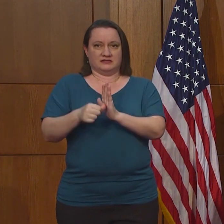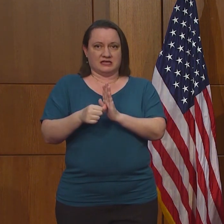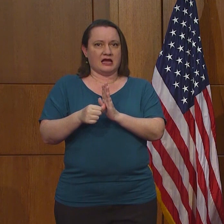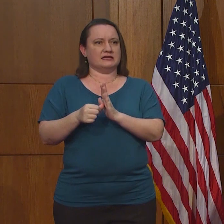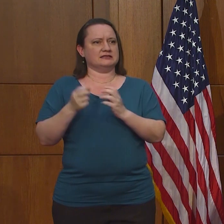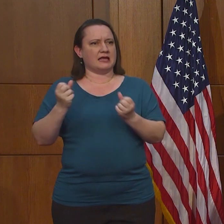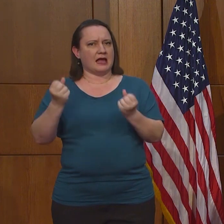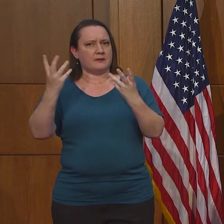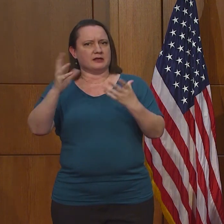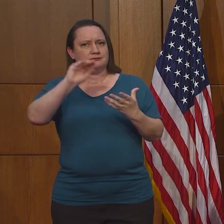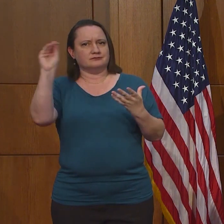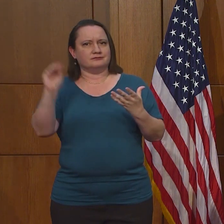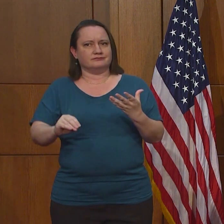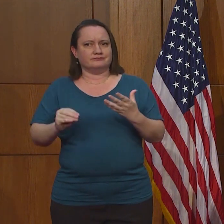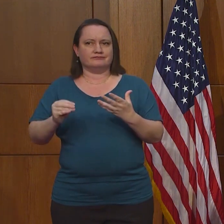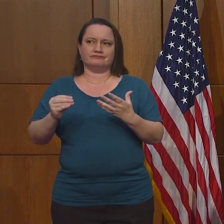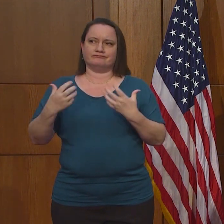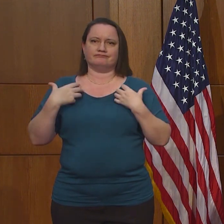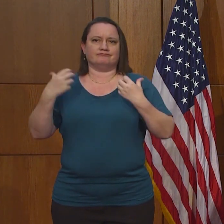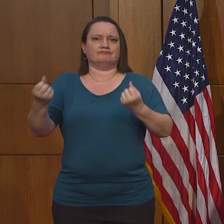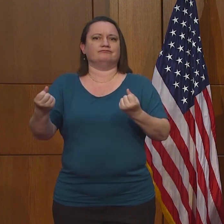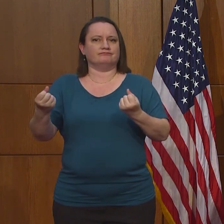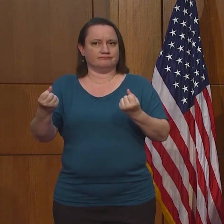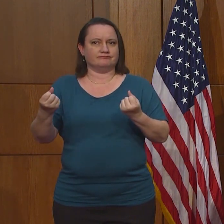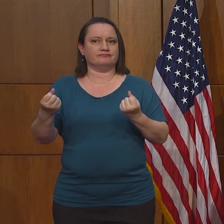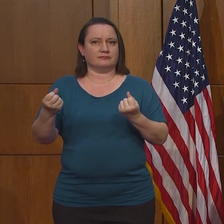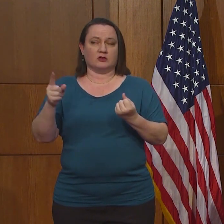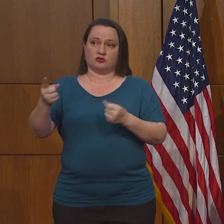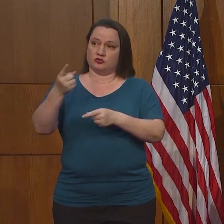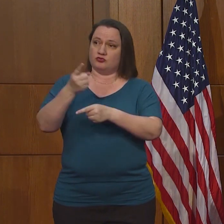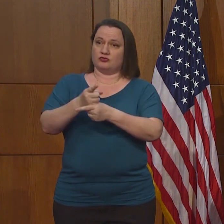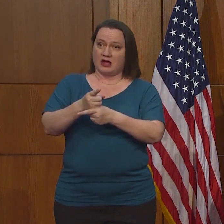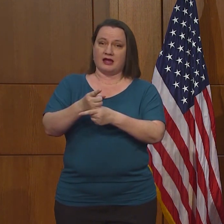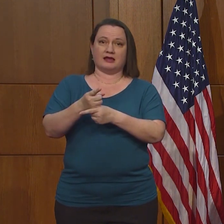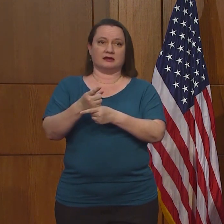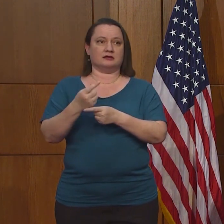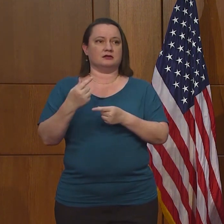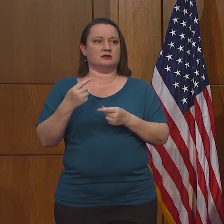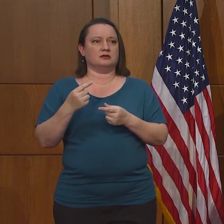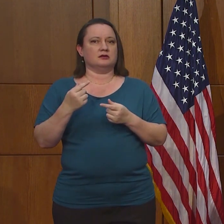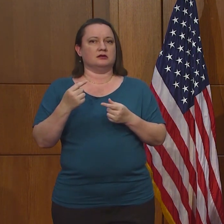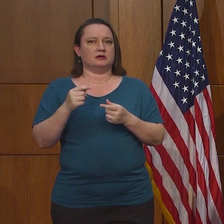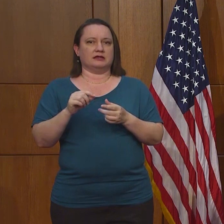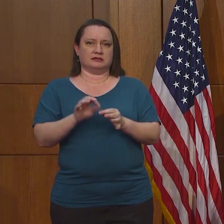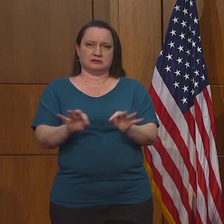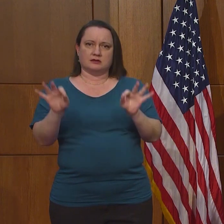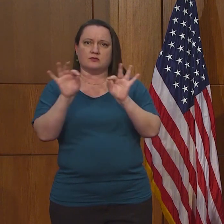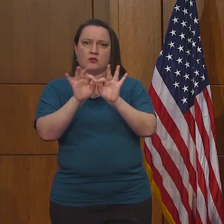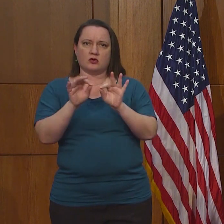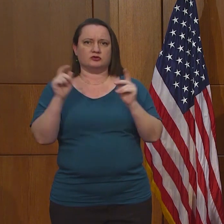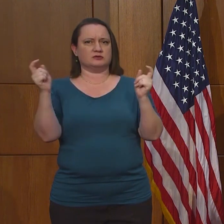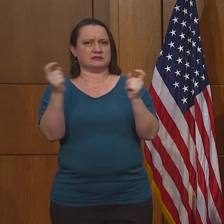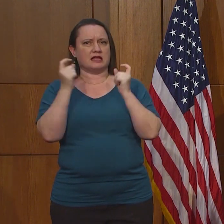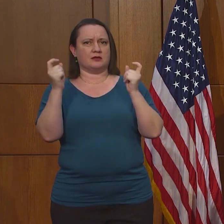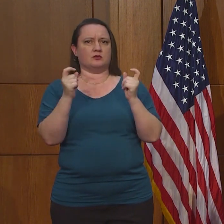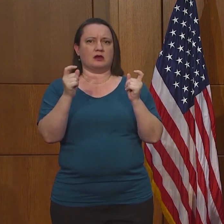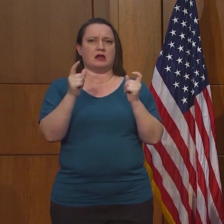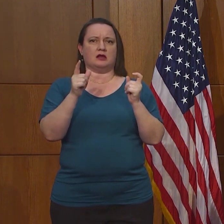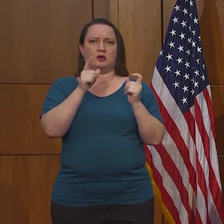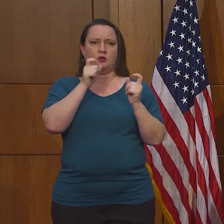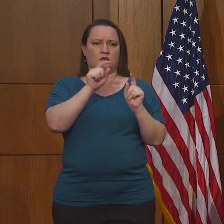Así que yo pienso que es muy importante que celebremos las personas que han